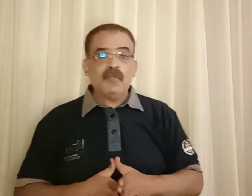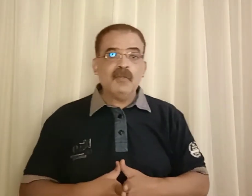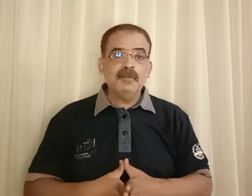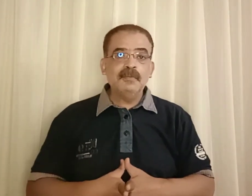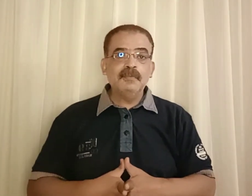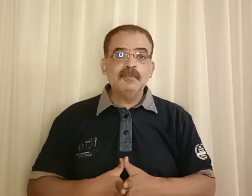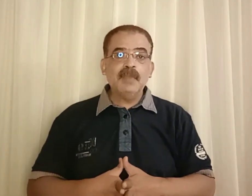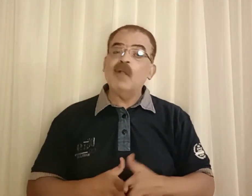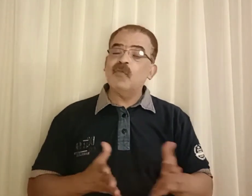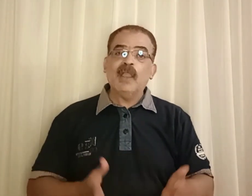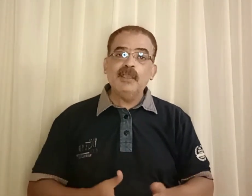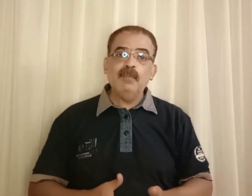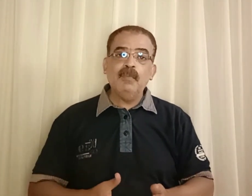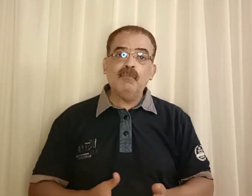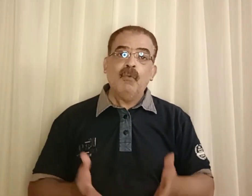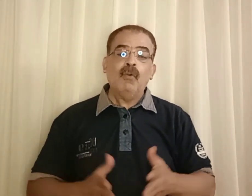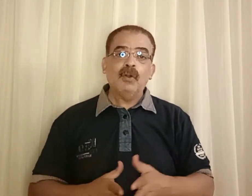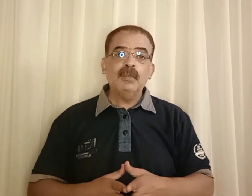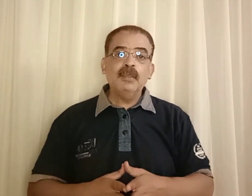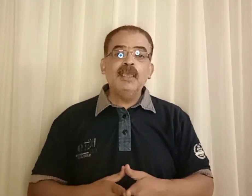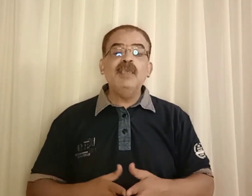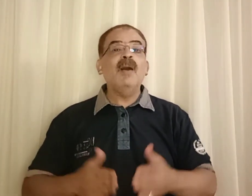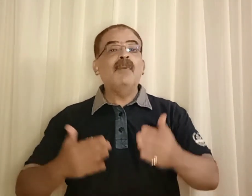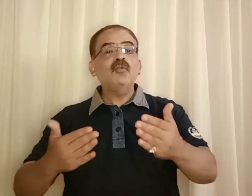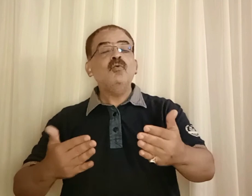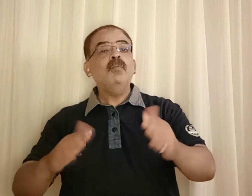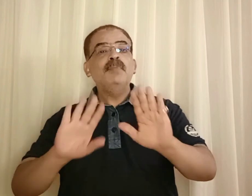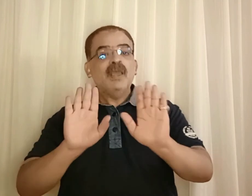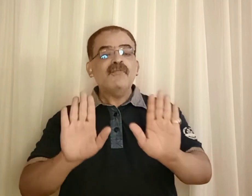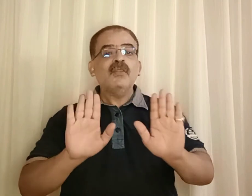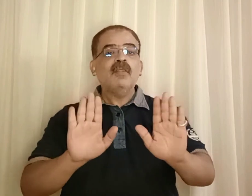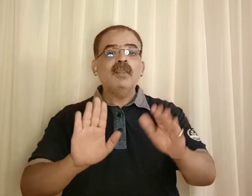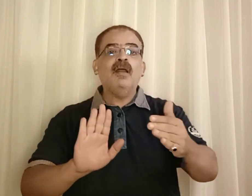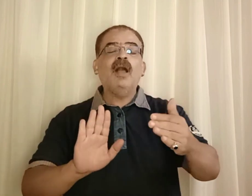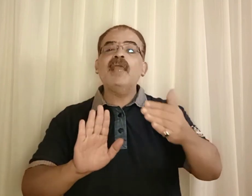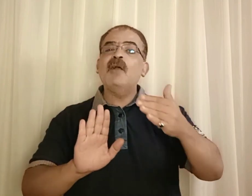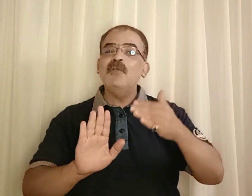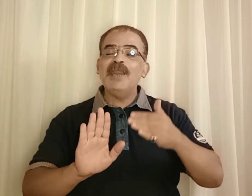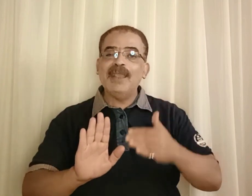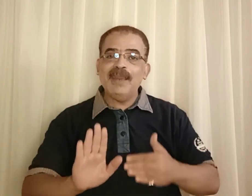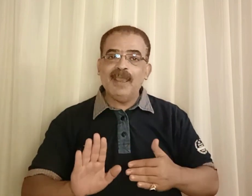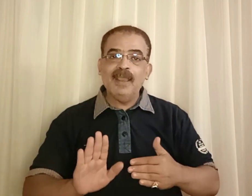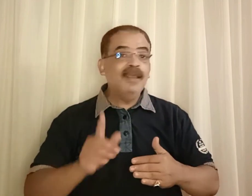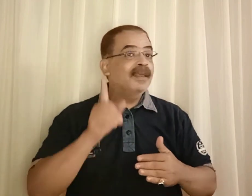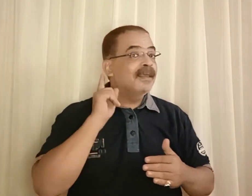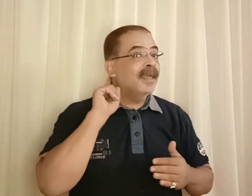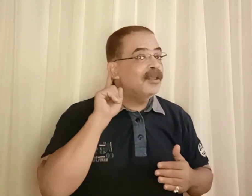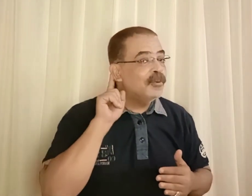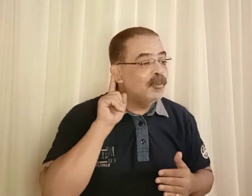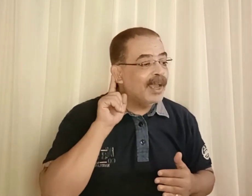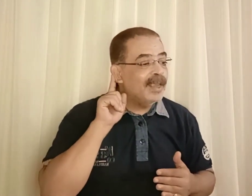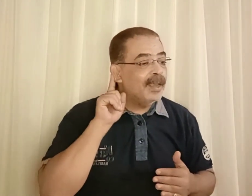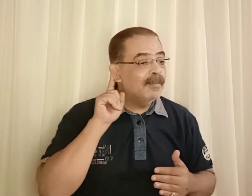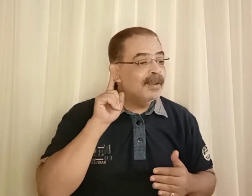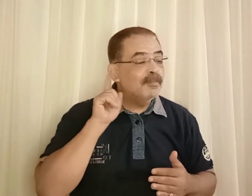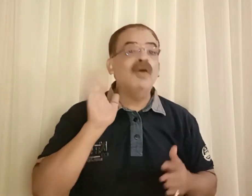أو استخدم for يبقى برضو بنفس الطريقة هنحولها إلى هنقوله معايا bravo